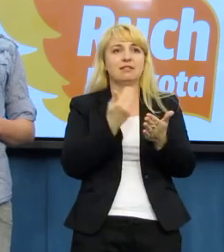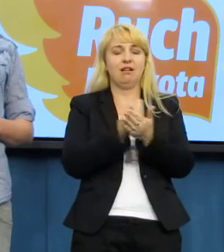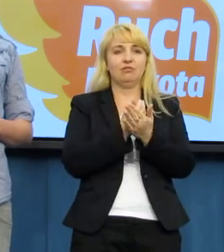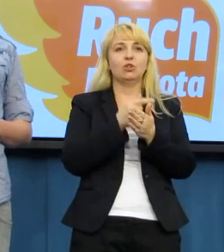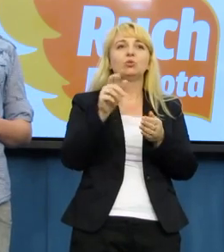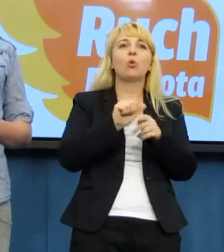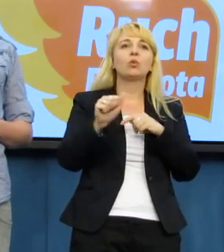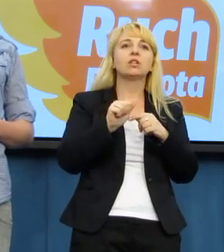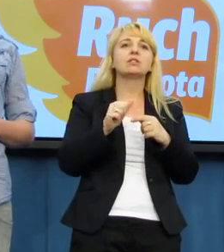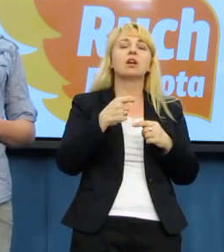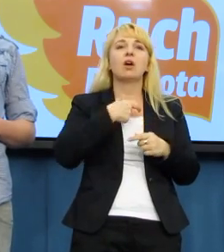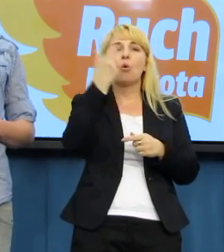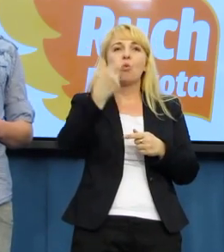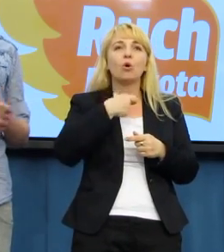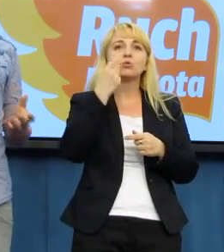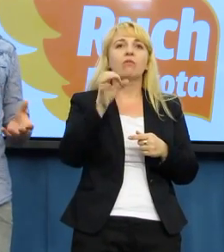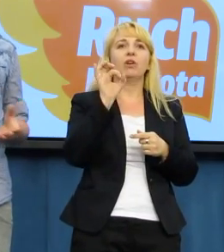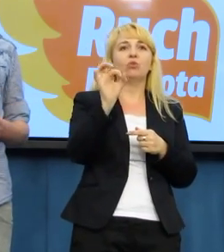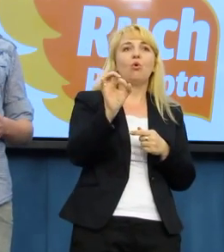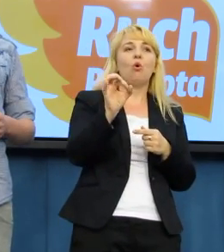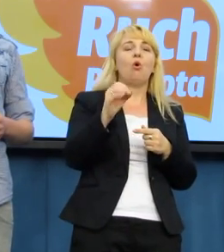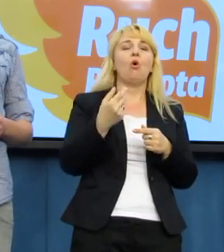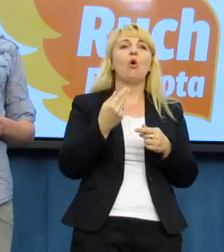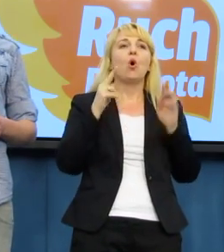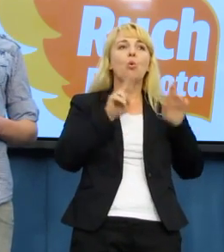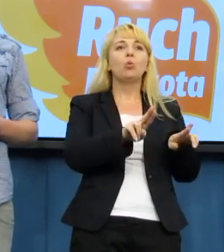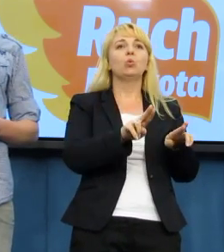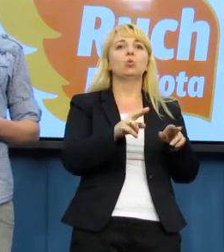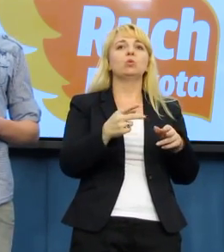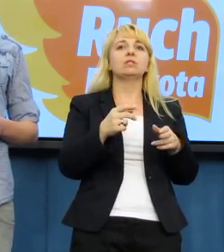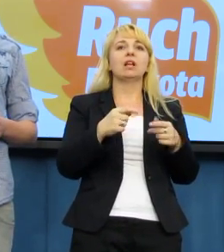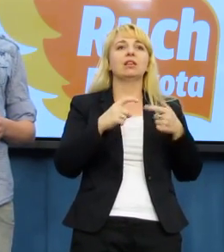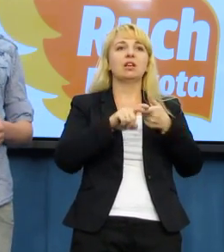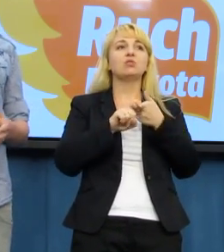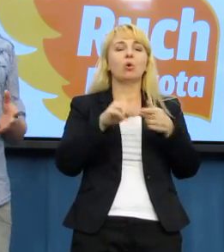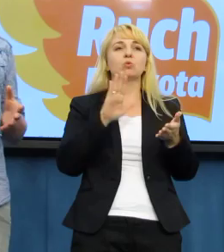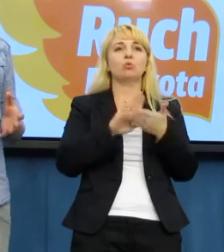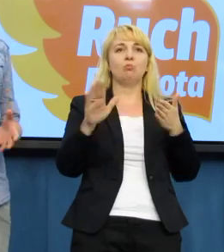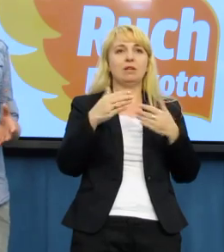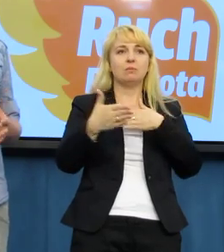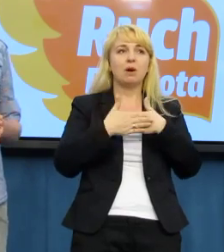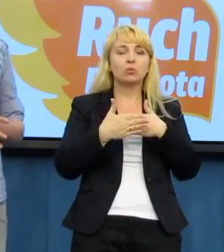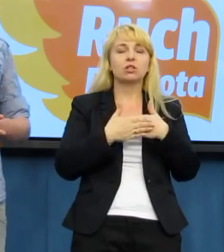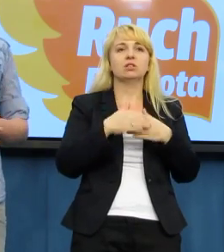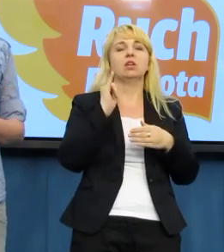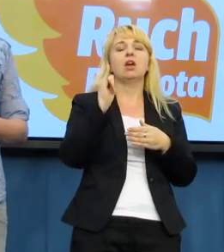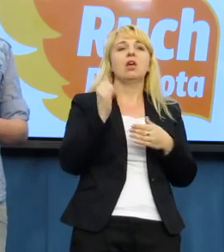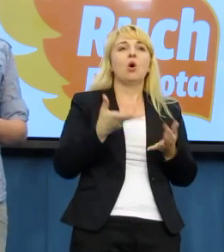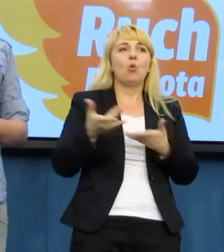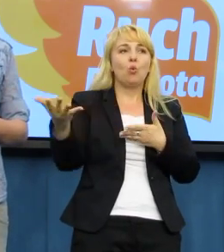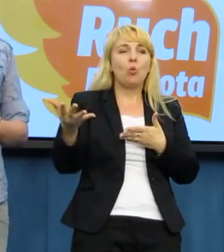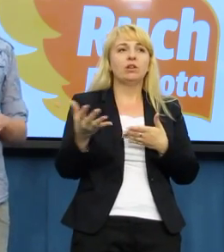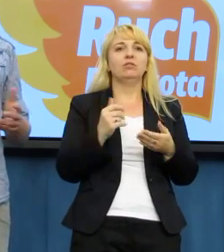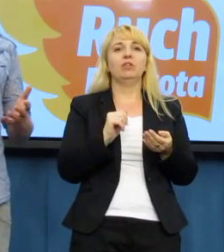To są postulaty m.in. uznania prawnego związków nie będących małżeństwami, czy ułatwienia